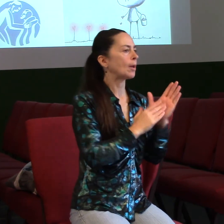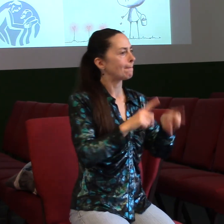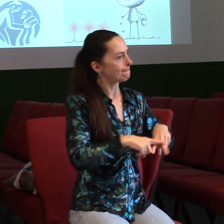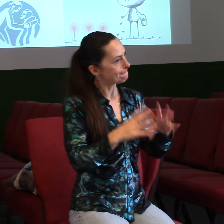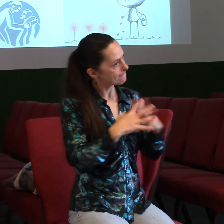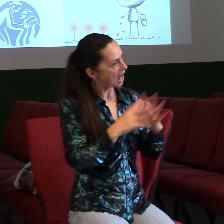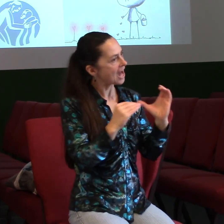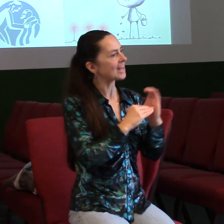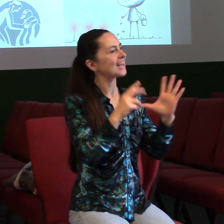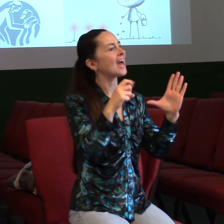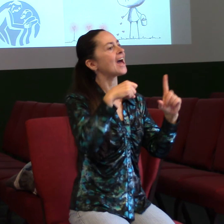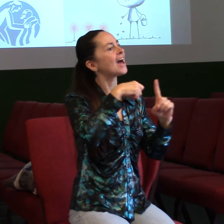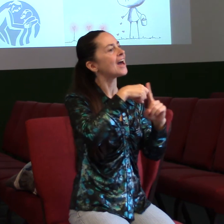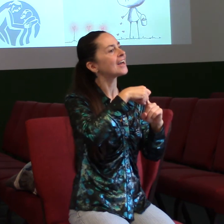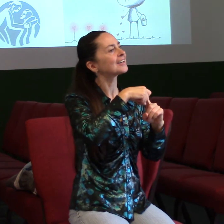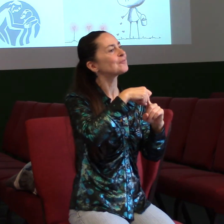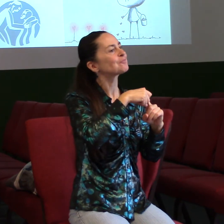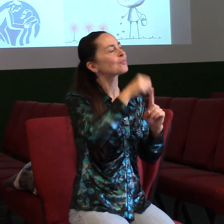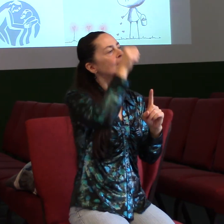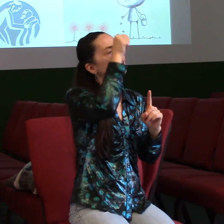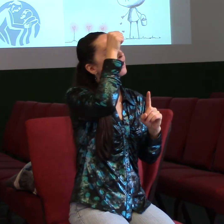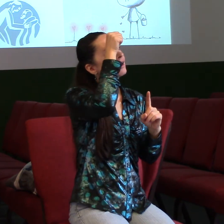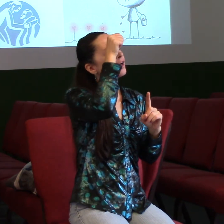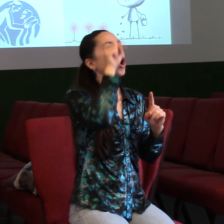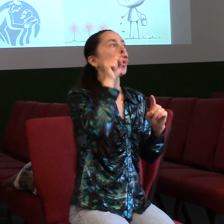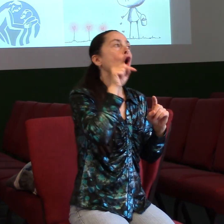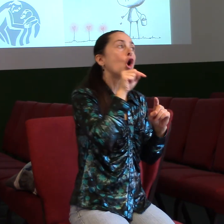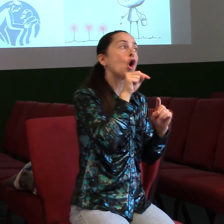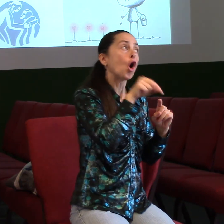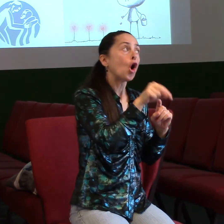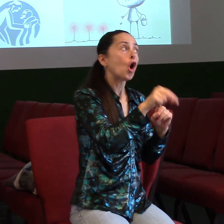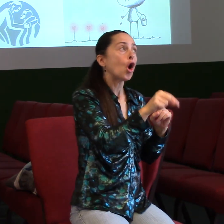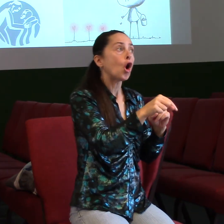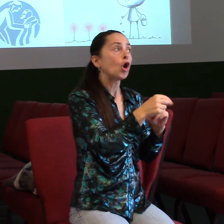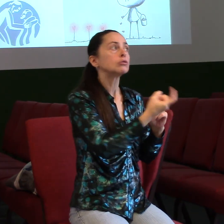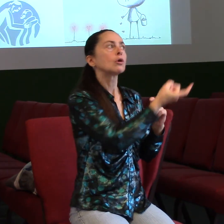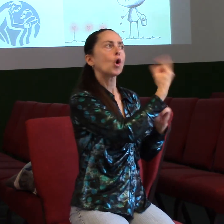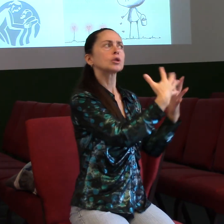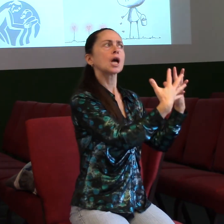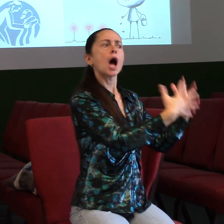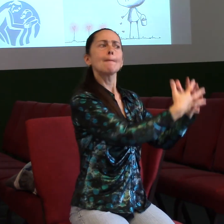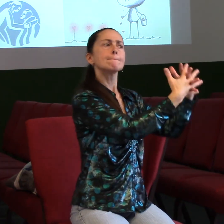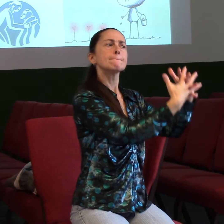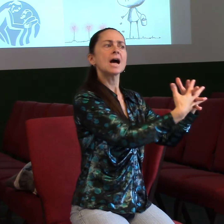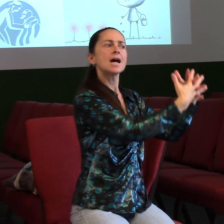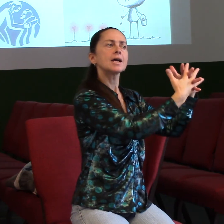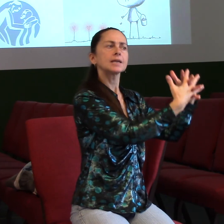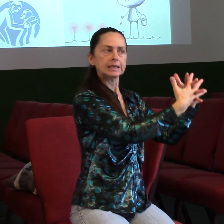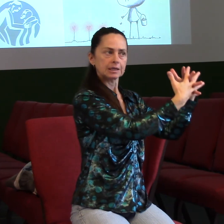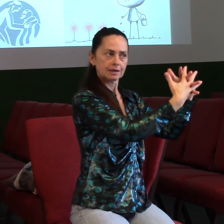zní jeho jméno českopolsky, tak jeho nevyzkoučnosti američan. A strávil jsme několik hodin ve